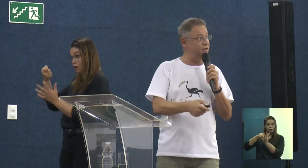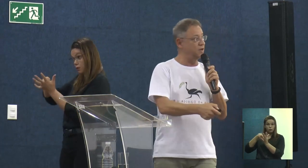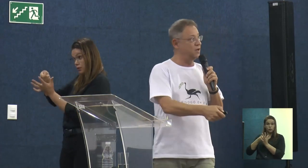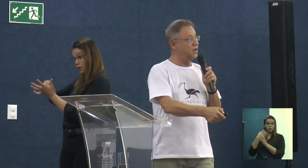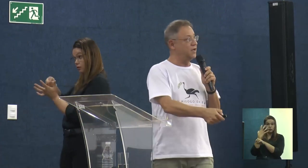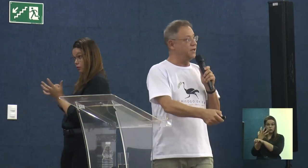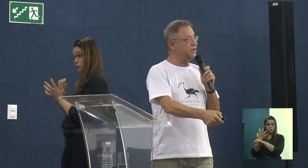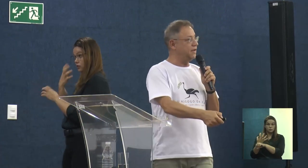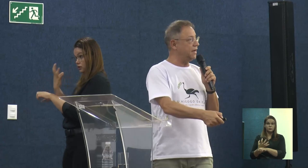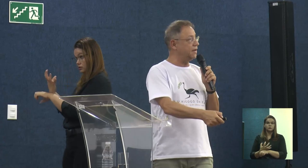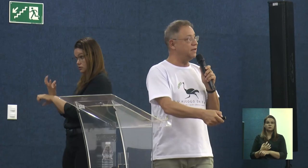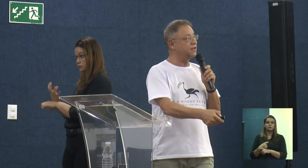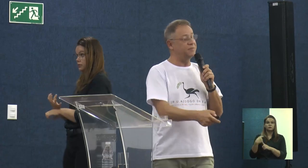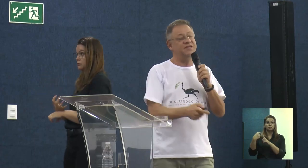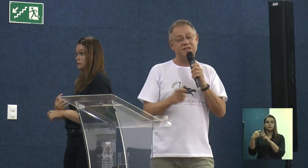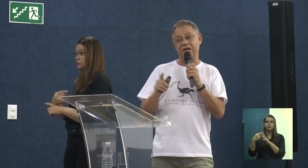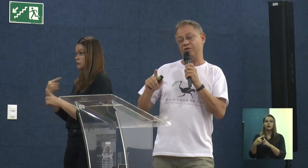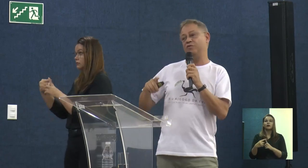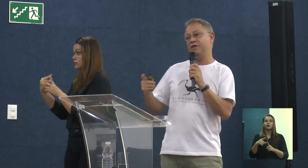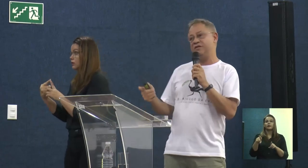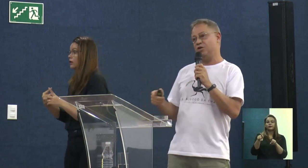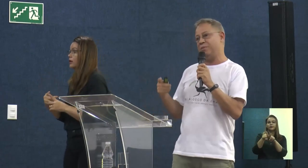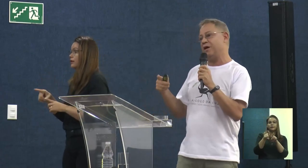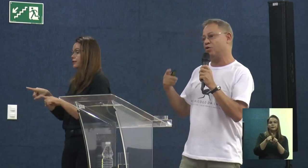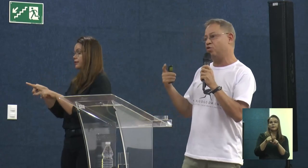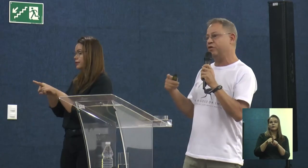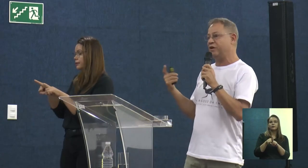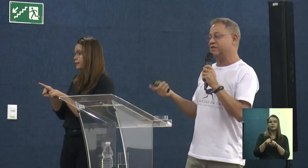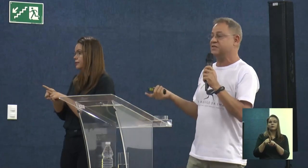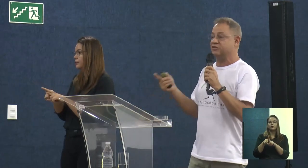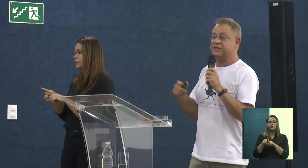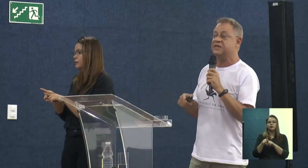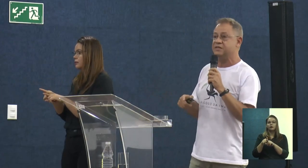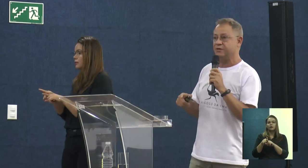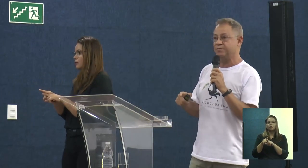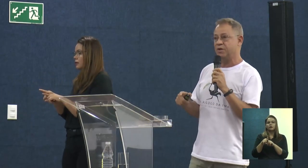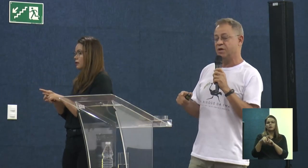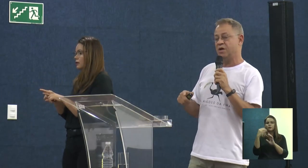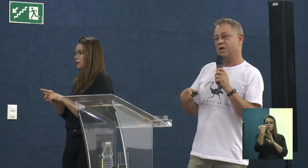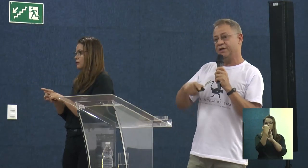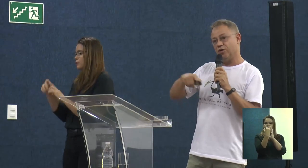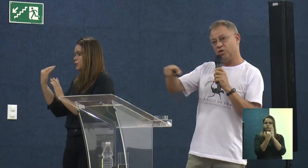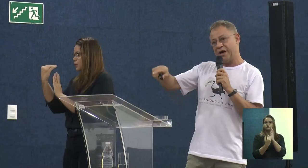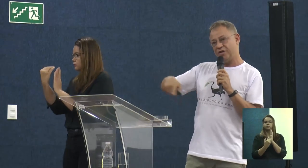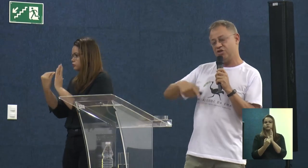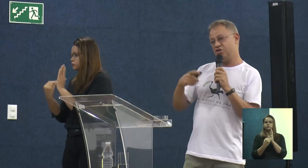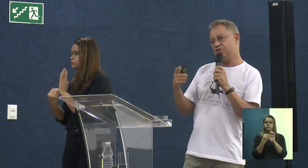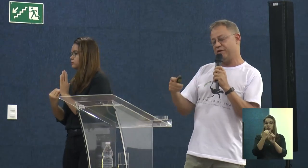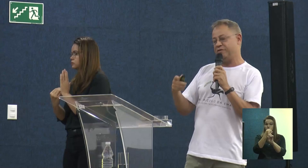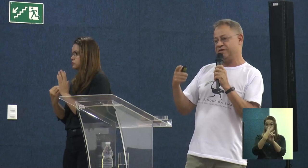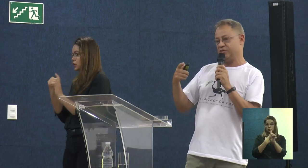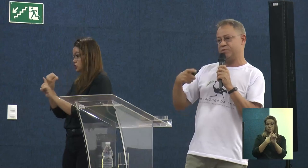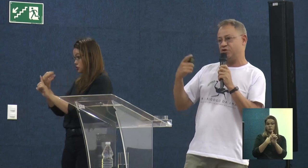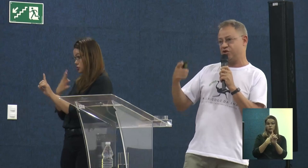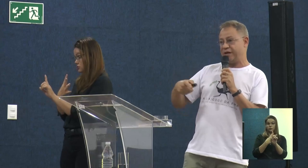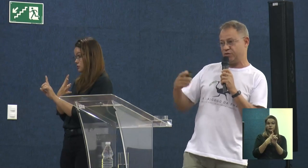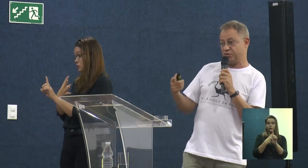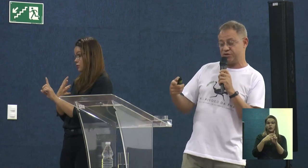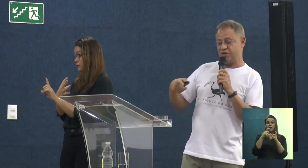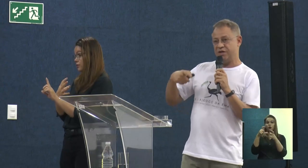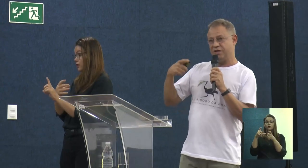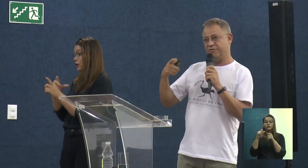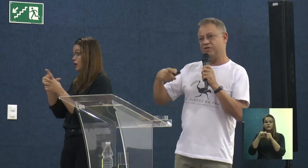disciplina, e que ele também serve, oferecido para a curricularização da extensão. E é o lugar onde a gente vai fazer os